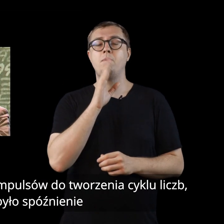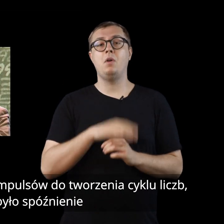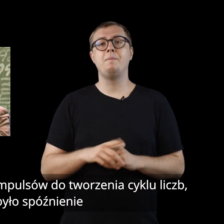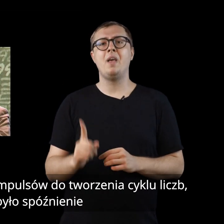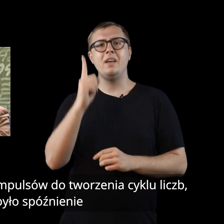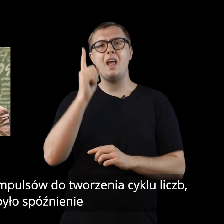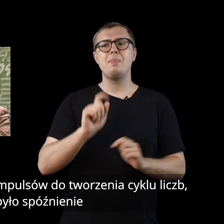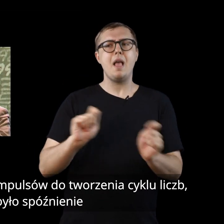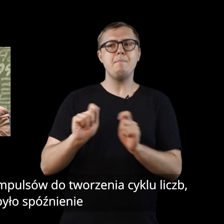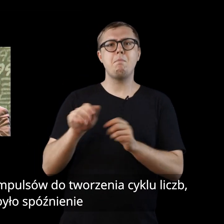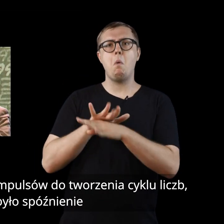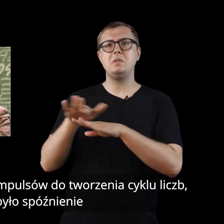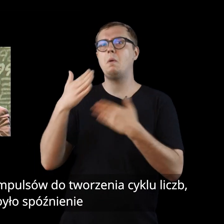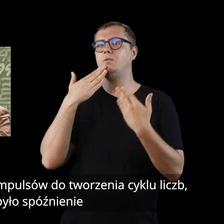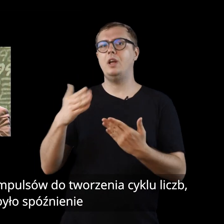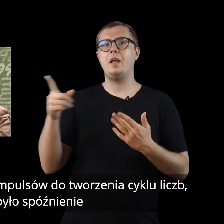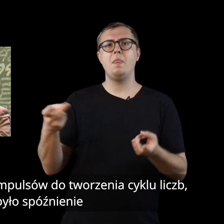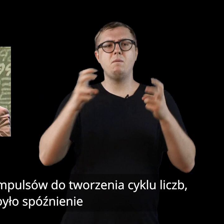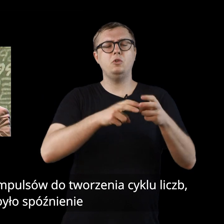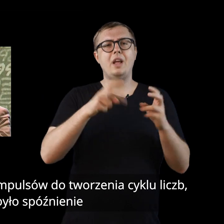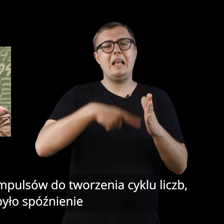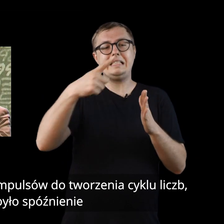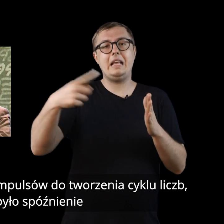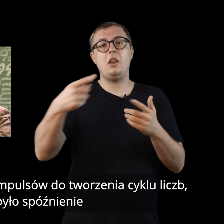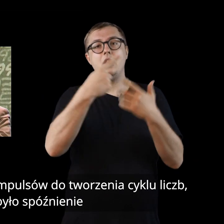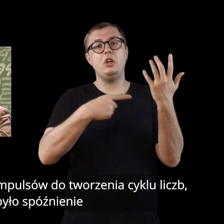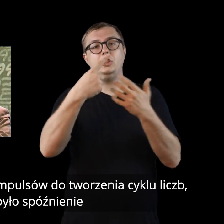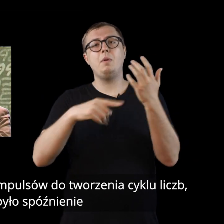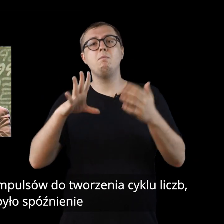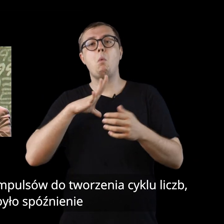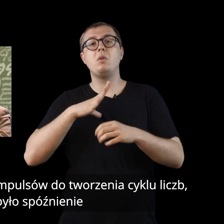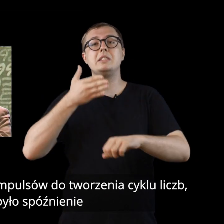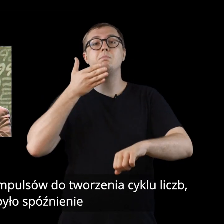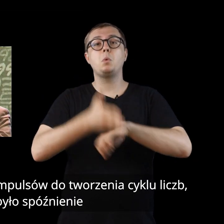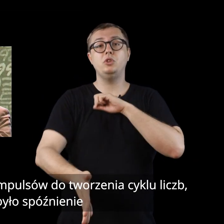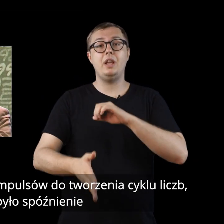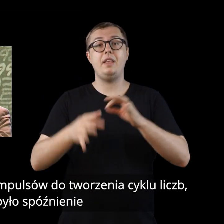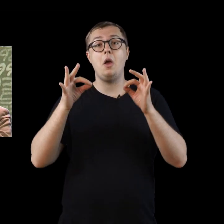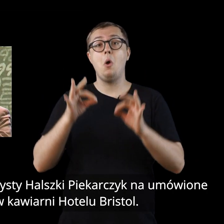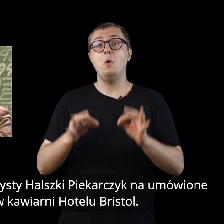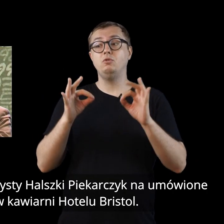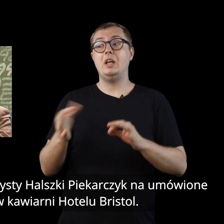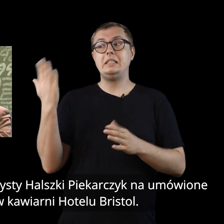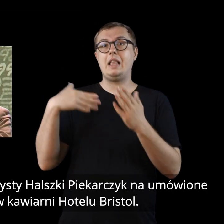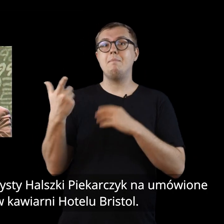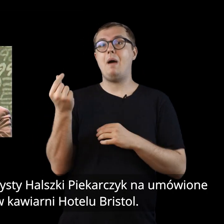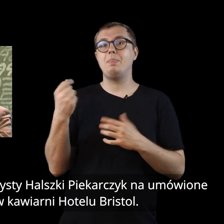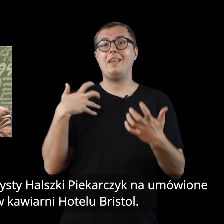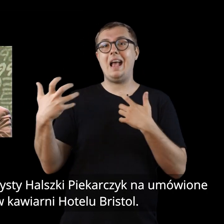Podobno jednym z impulsów do tworzenia cyklu liczb było spóźnienie ówczesnej partnerki artysty Halszki Piekarczyk